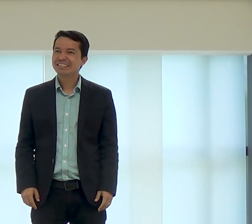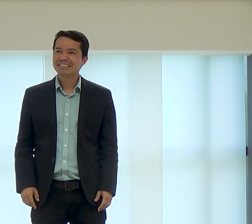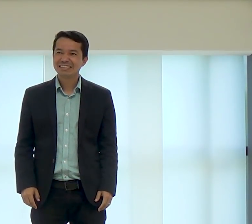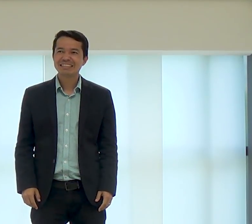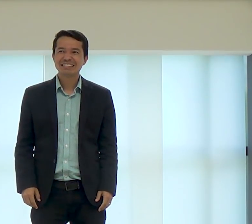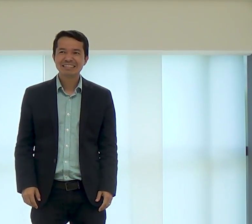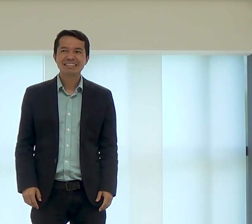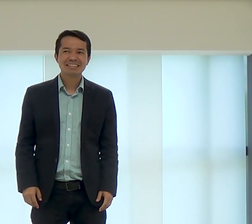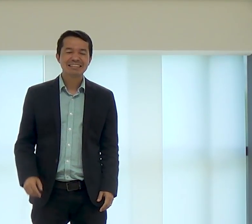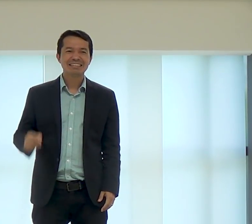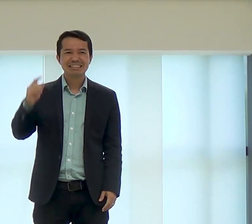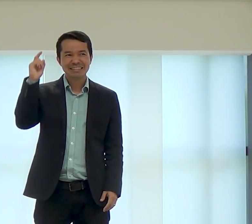pessoas assim,